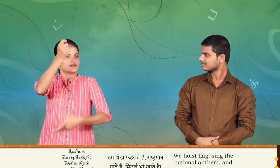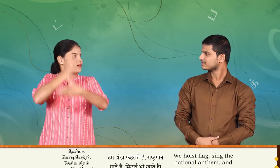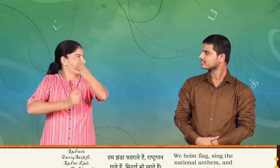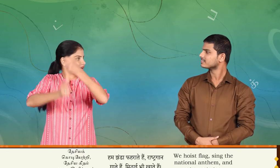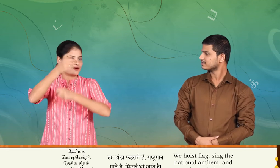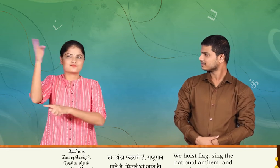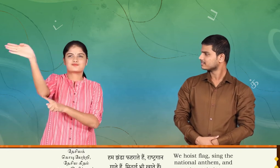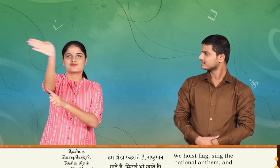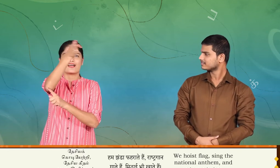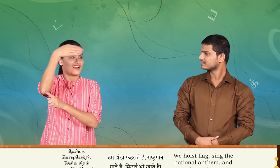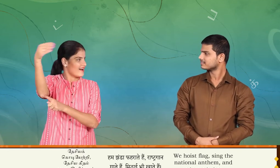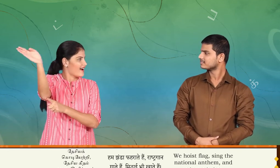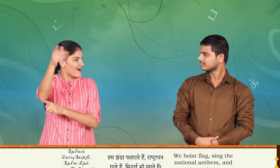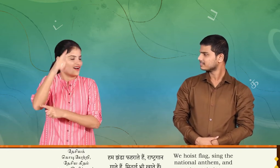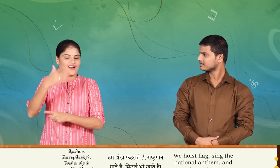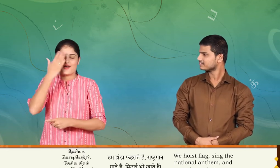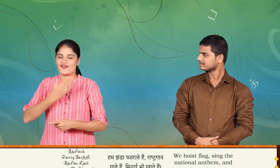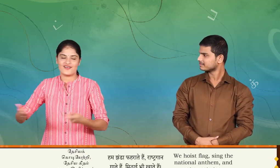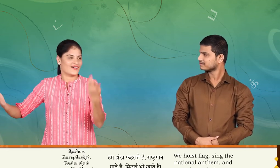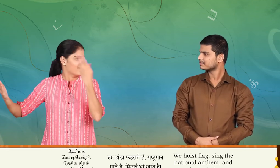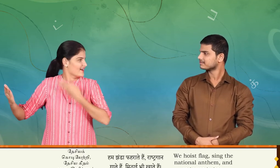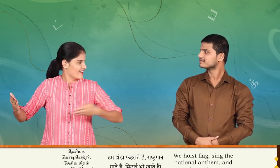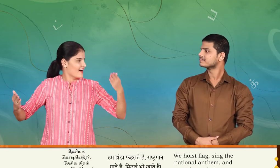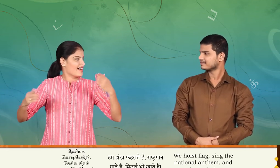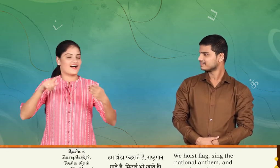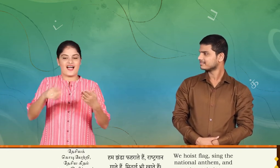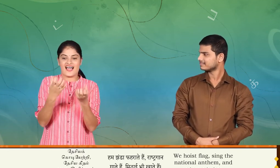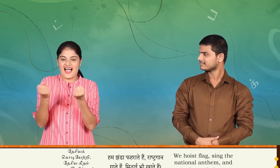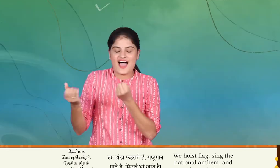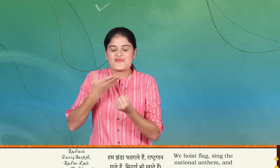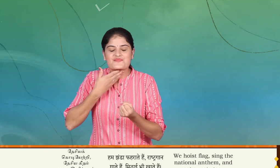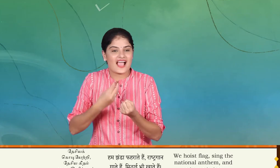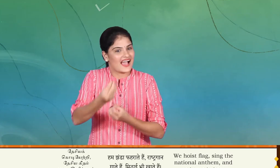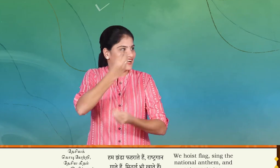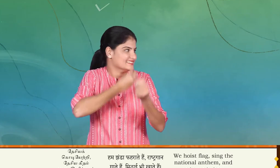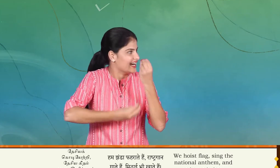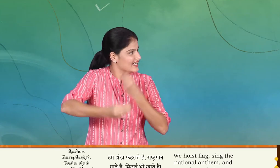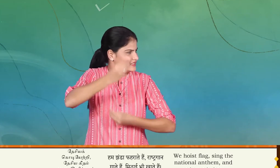தேசிய கீதம் பாடி இனிப்புகள் சாப்பிடுவோம்